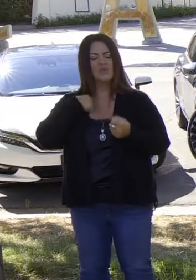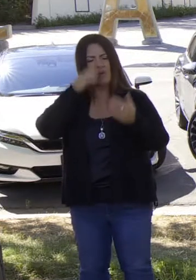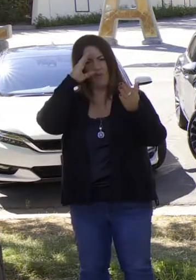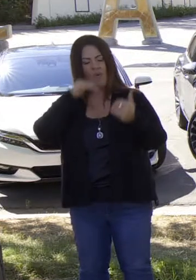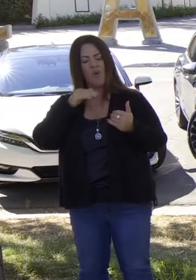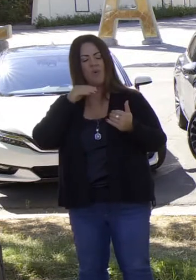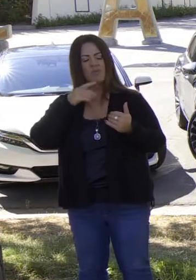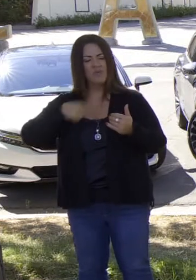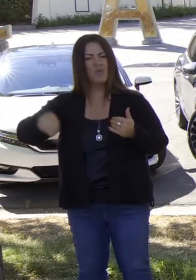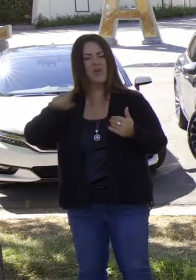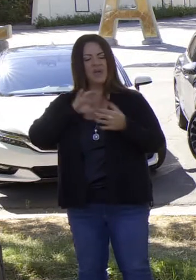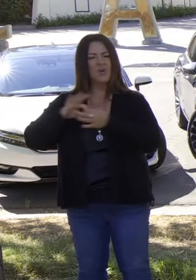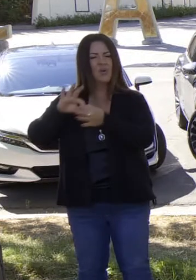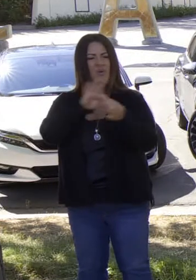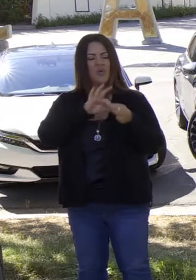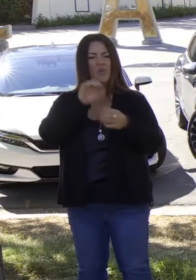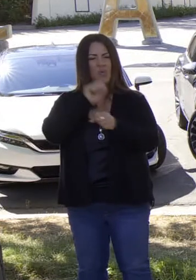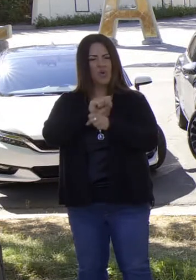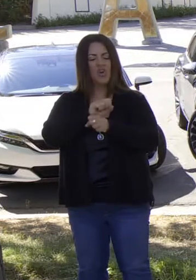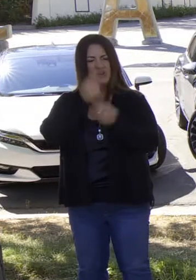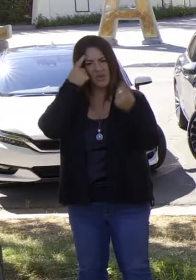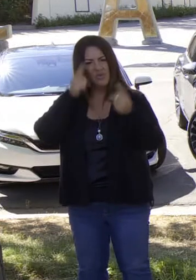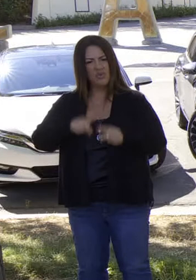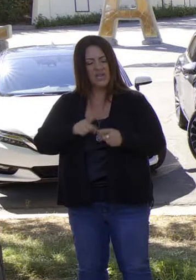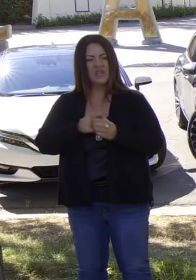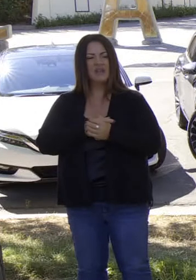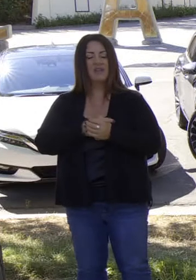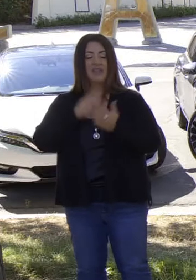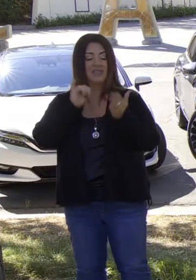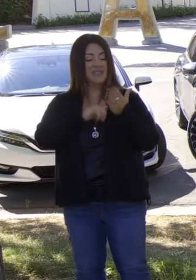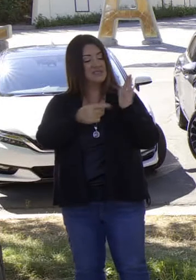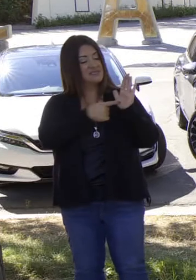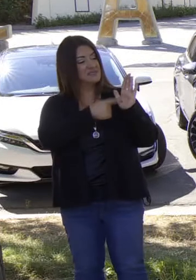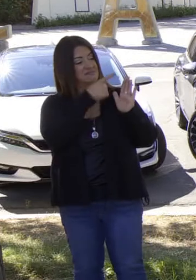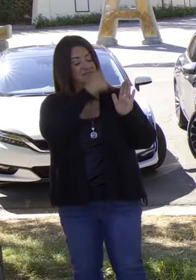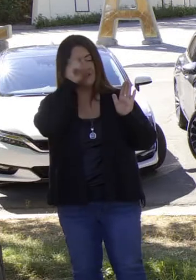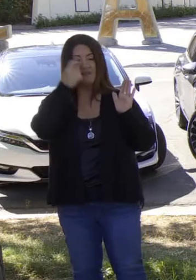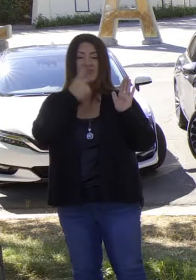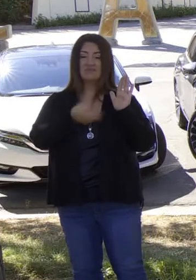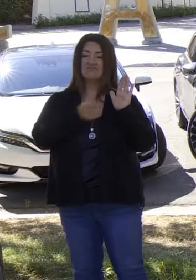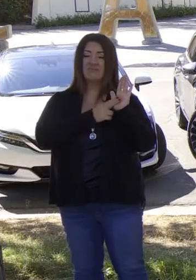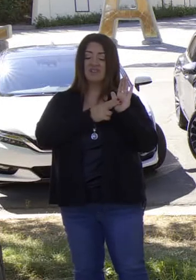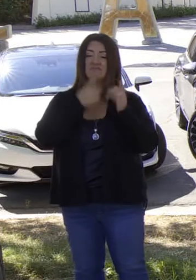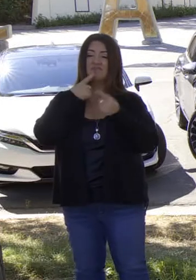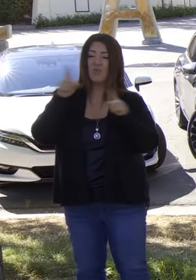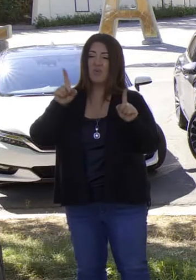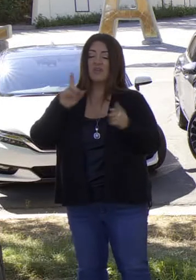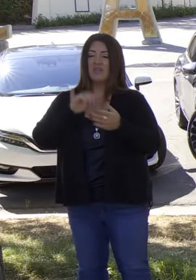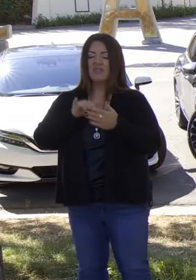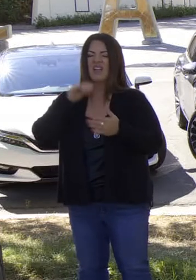haciendo acá con esta orden ejecutiva que transformará